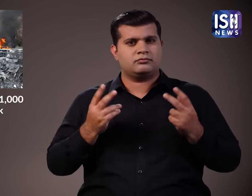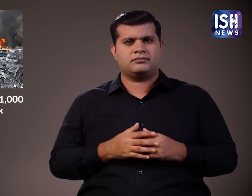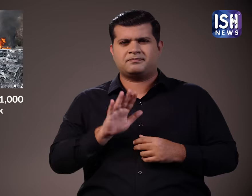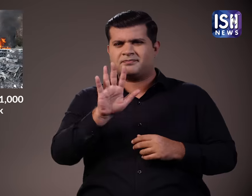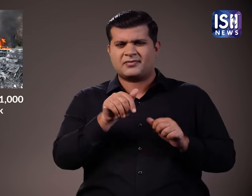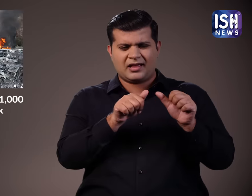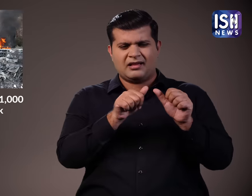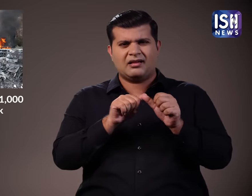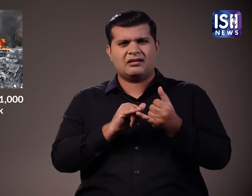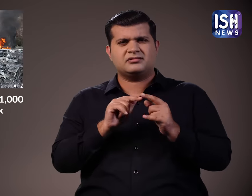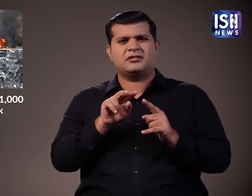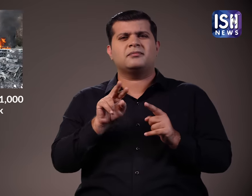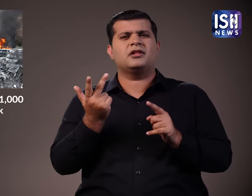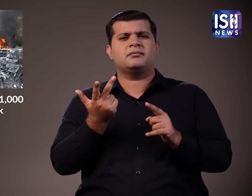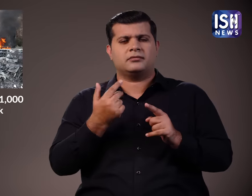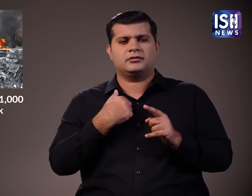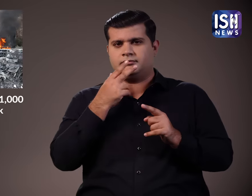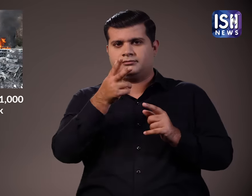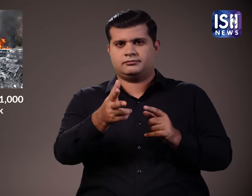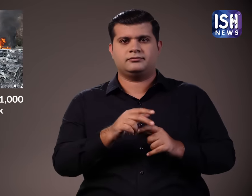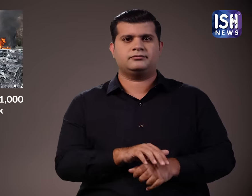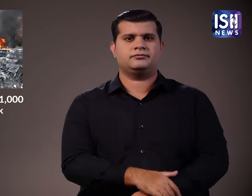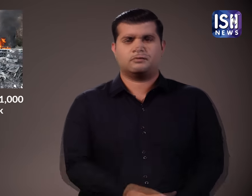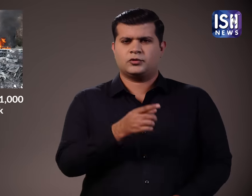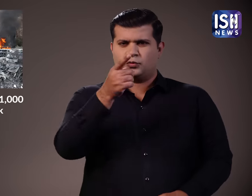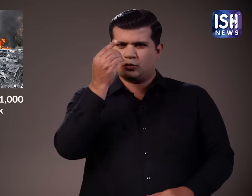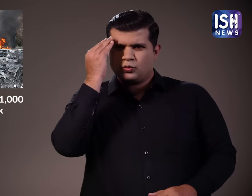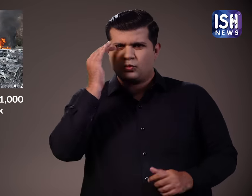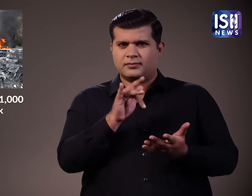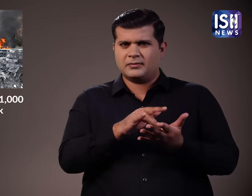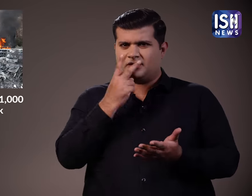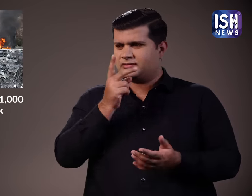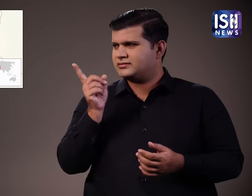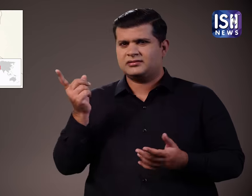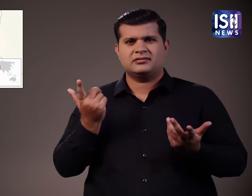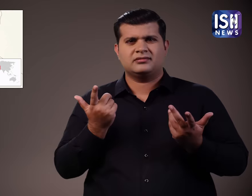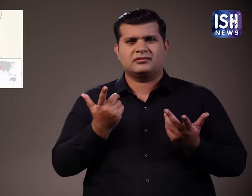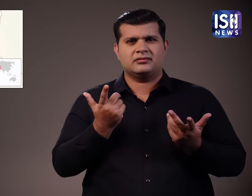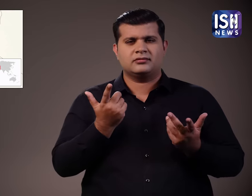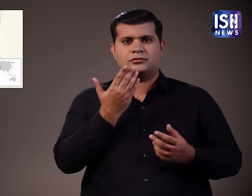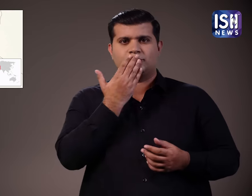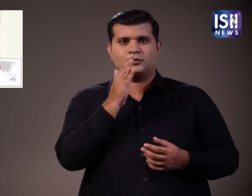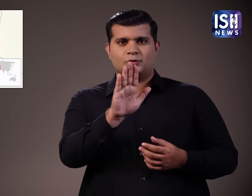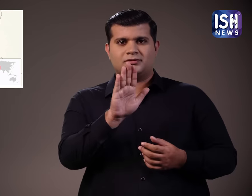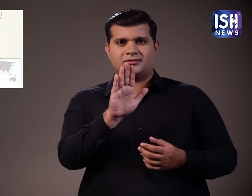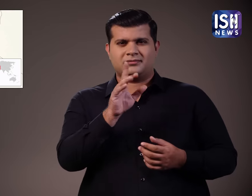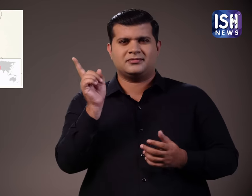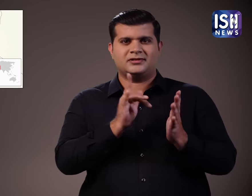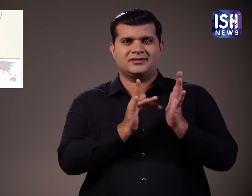मैं आपको बताता हूँ की अलकसा स्टॉम क्या है। अब जानते हैं कि जेरुसिलम इसा मसी का जनमस्तल के